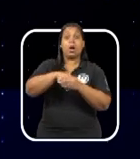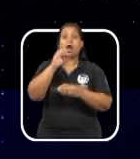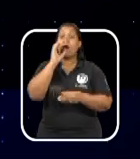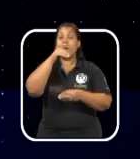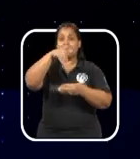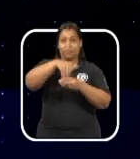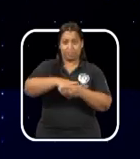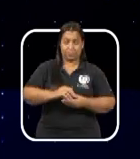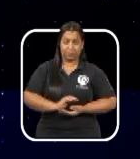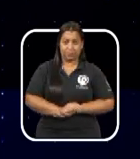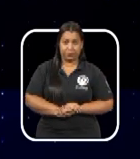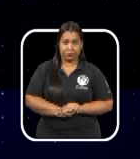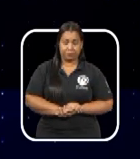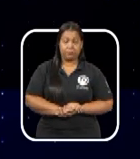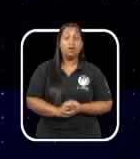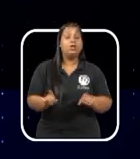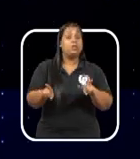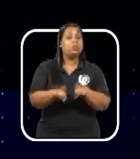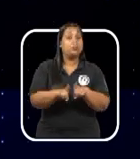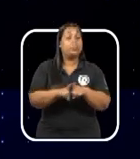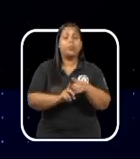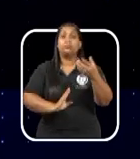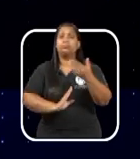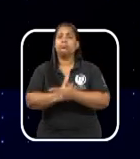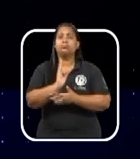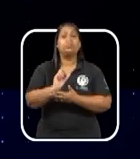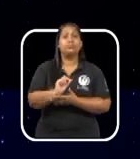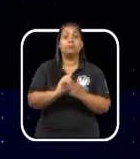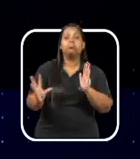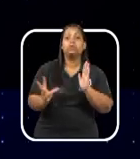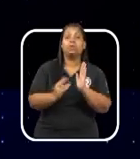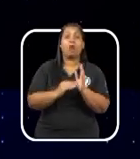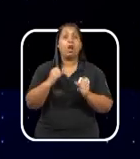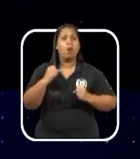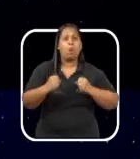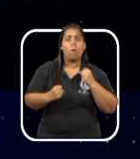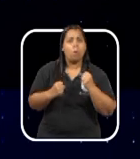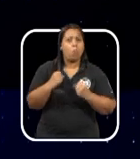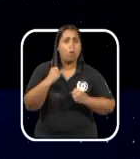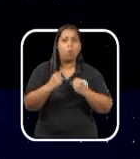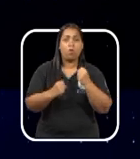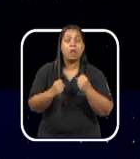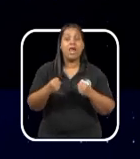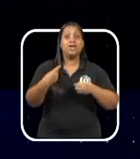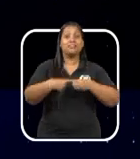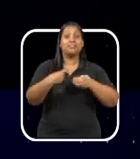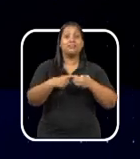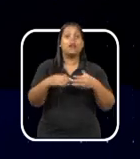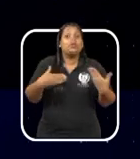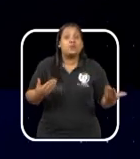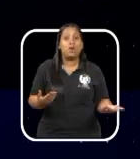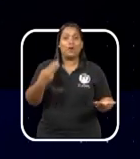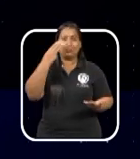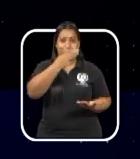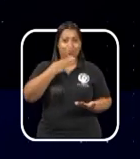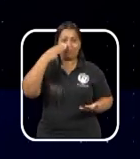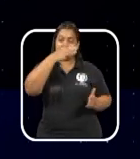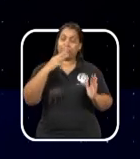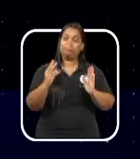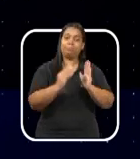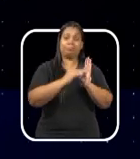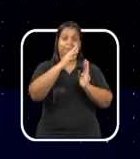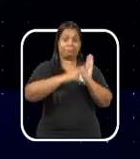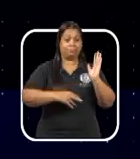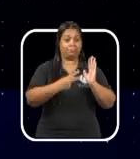regime de urgência. Também aprovado, o que inclui a Corrida São Silvestre de Engenheiro Chimite, no calendário